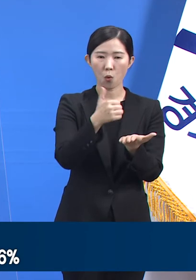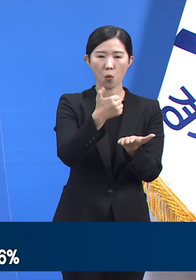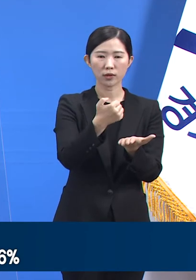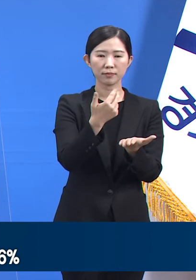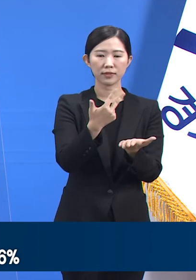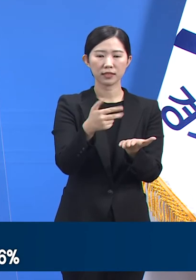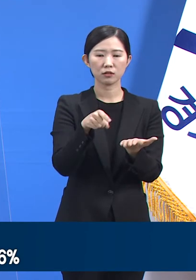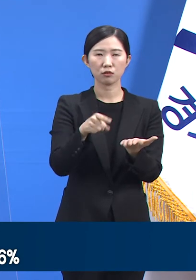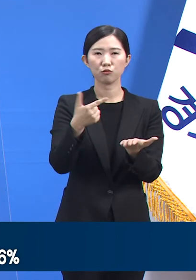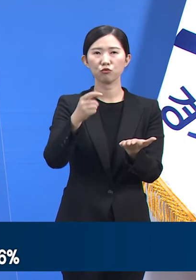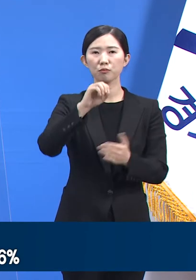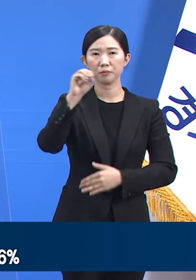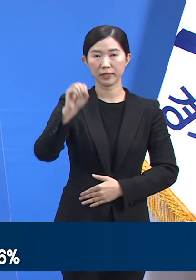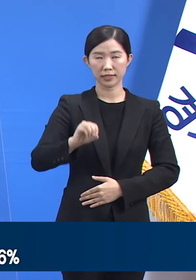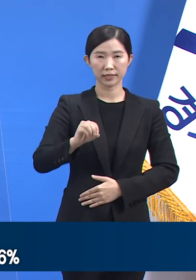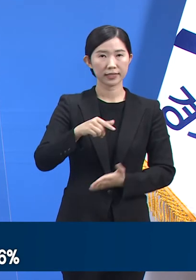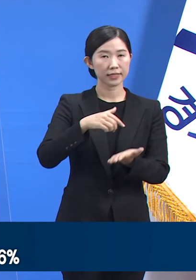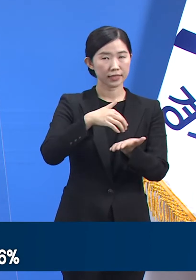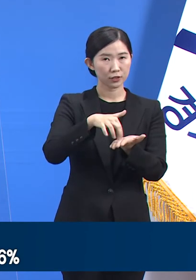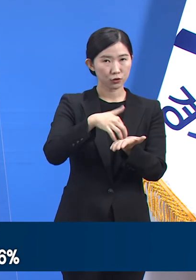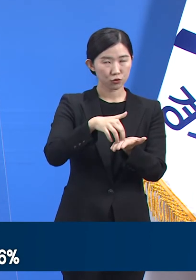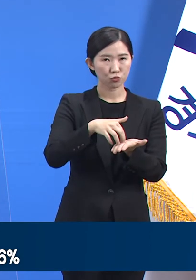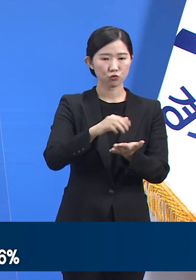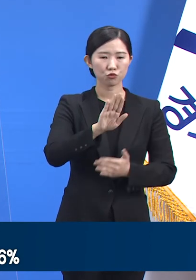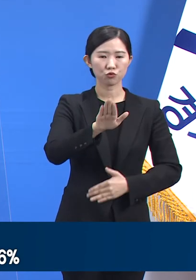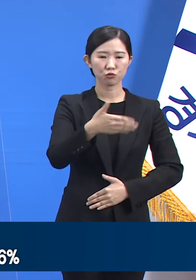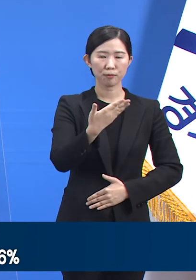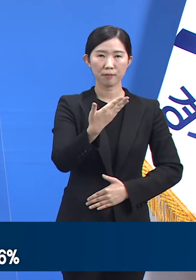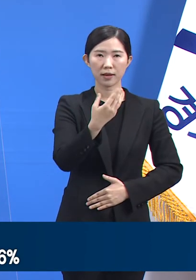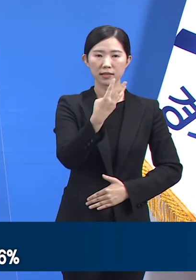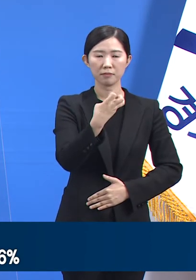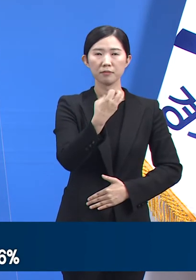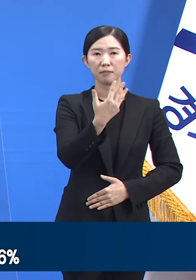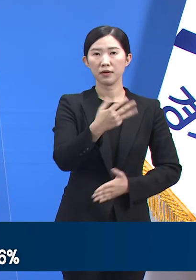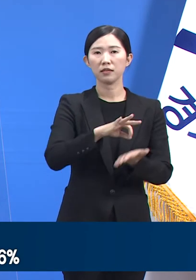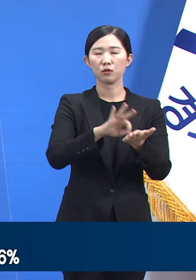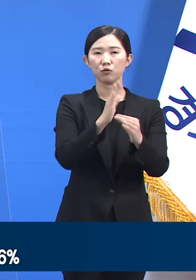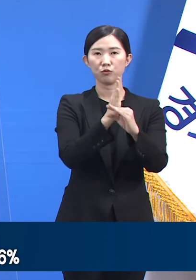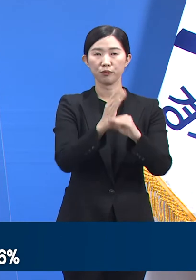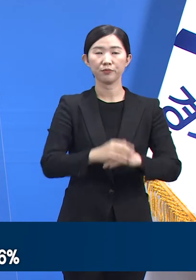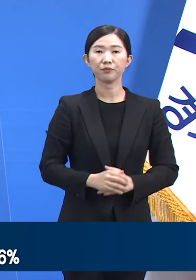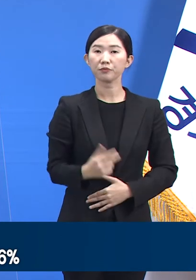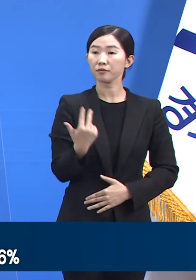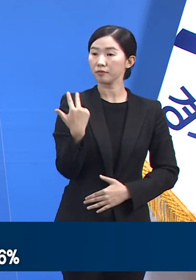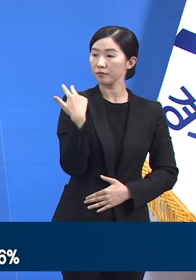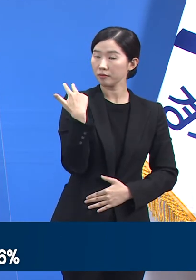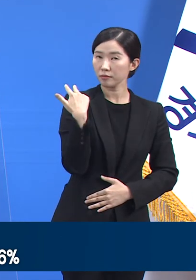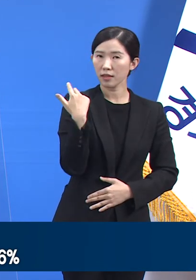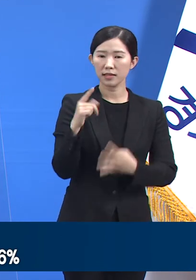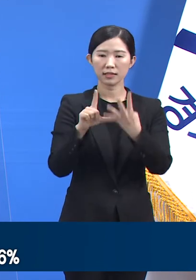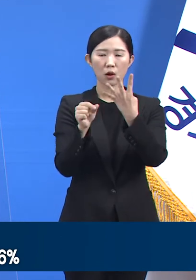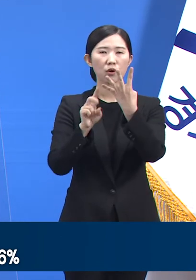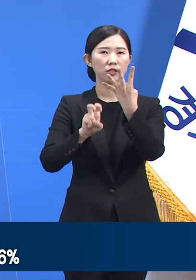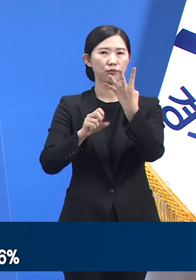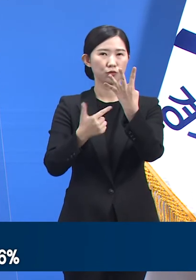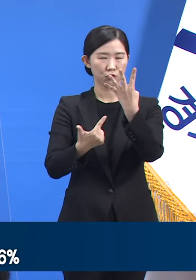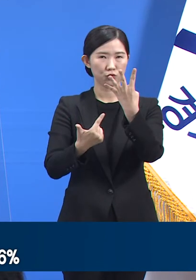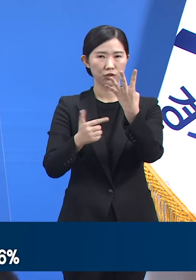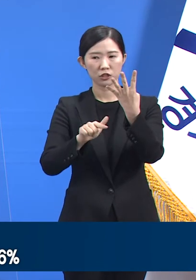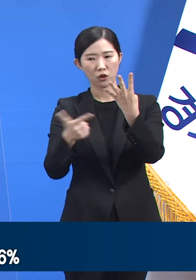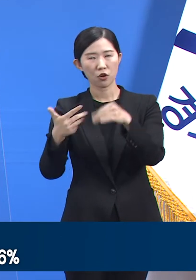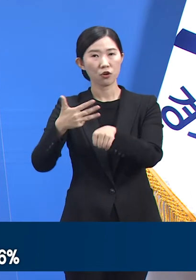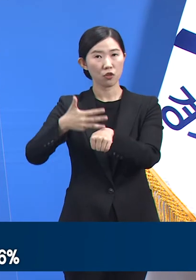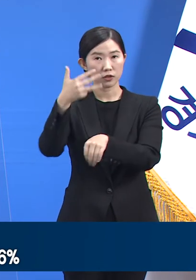.6%로 938개 병상을 사용 중입니다. 일주일 전인 4월 26일 20시 기준